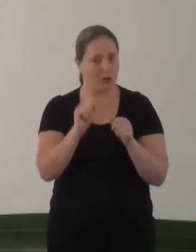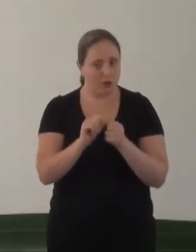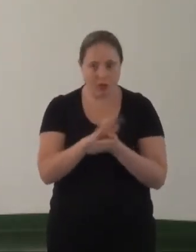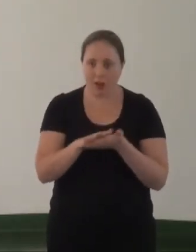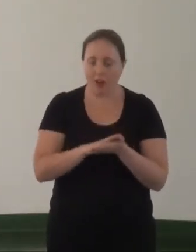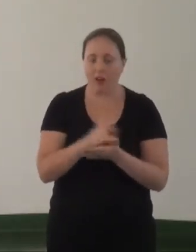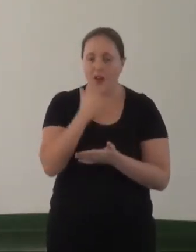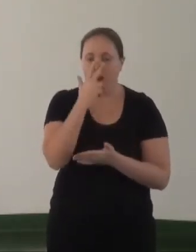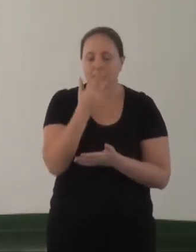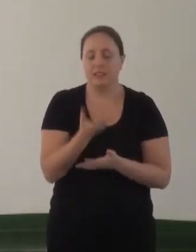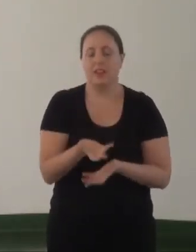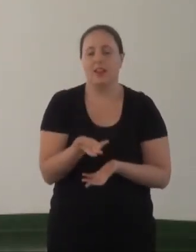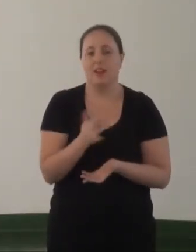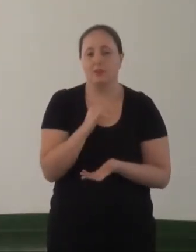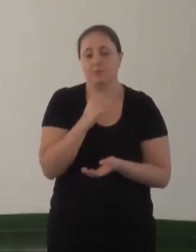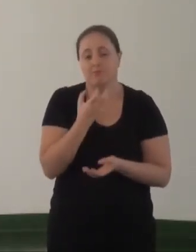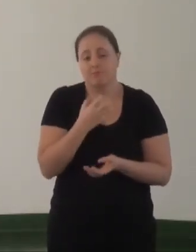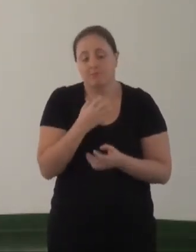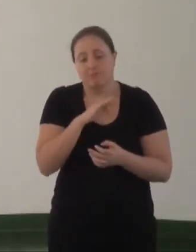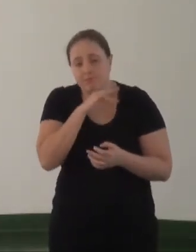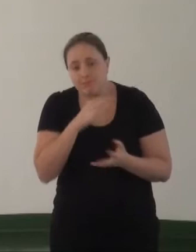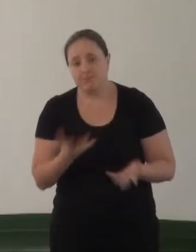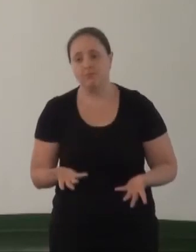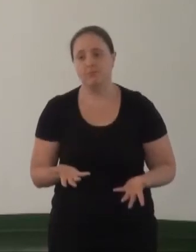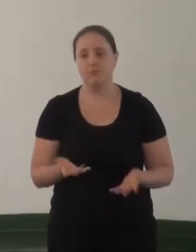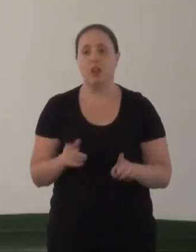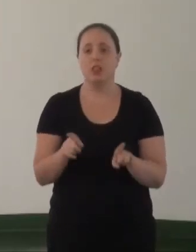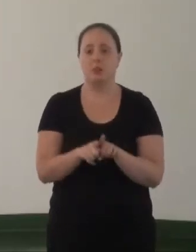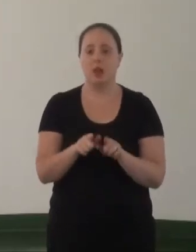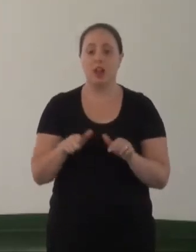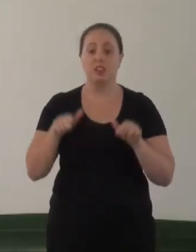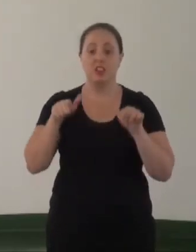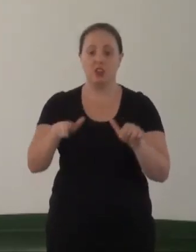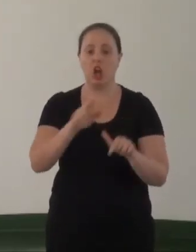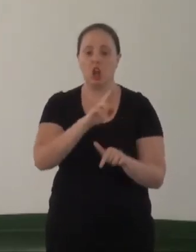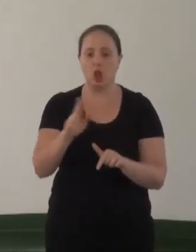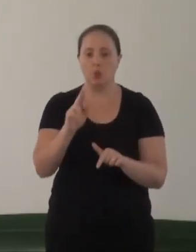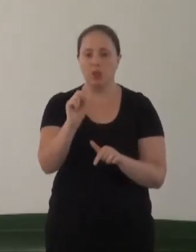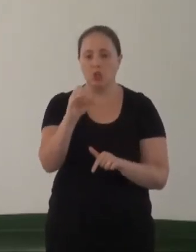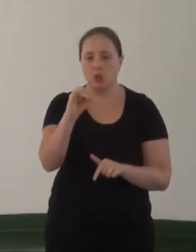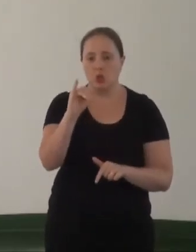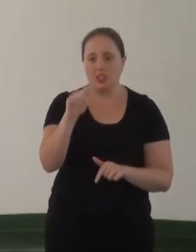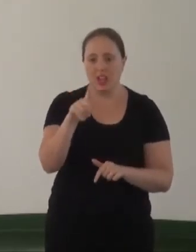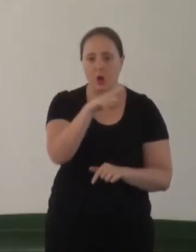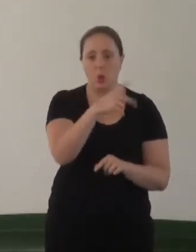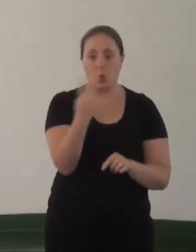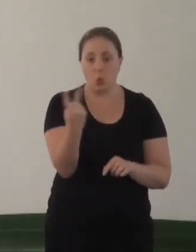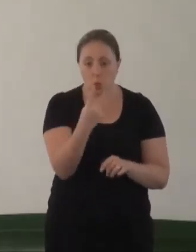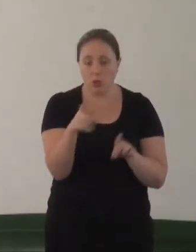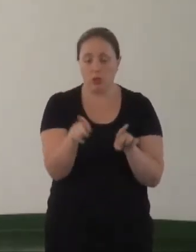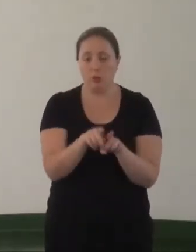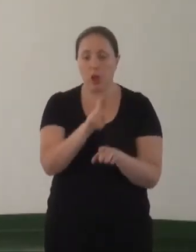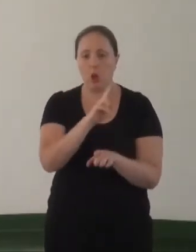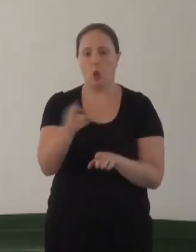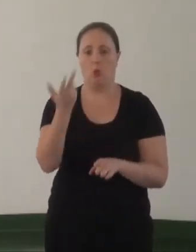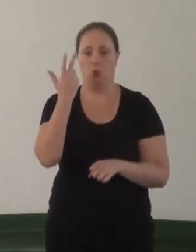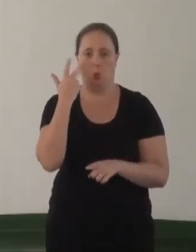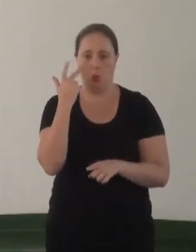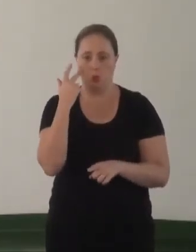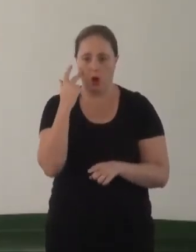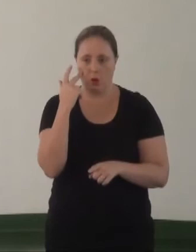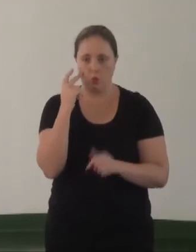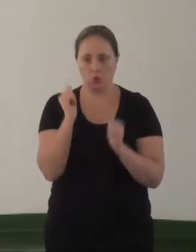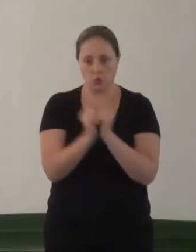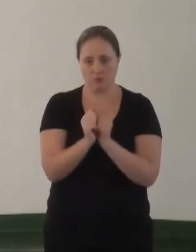isso cria um constrangimento para a pessoa. Então no certificado dela, apareceu o nome dela de batismo, o nome de registro, mais na